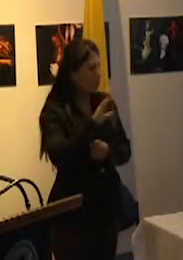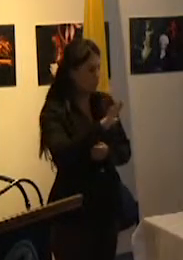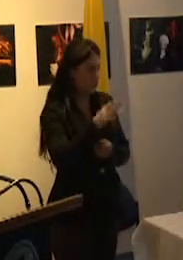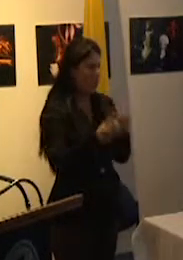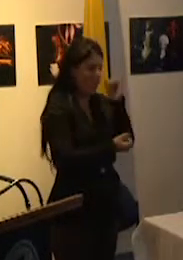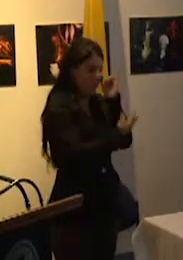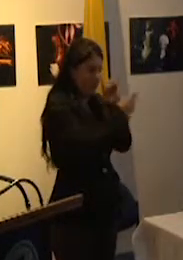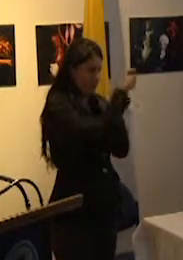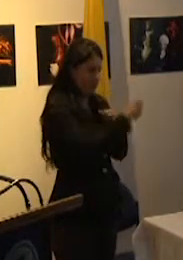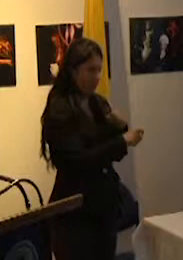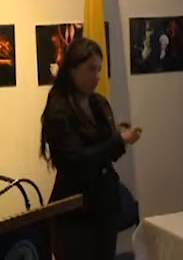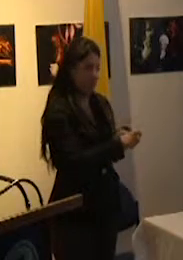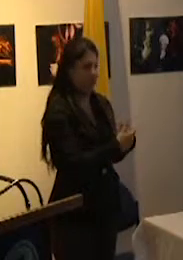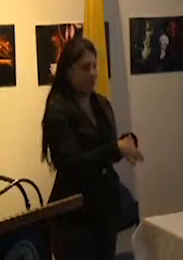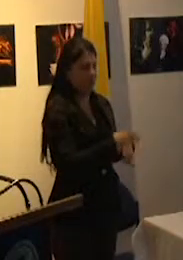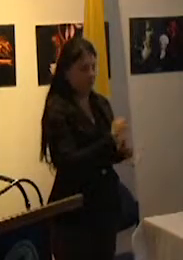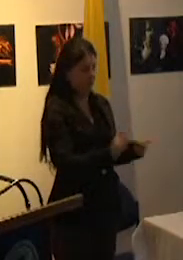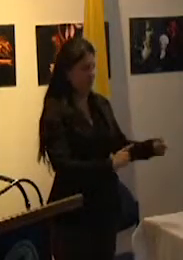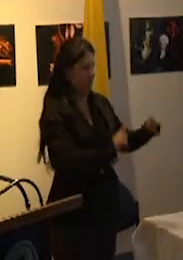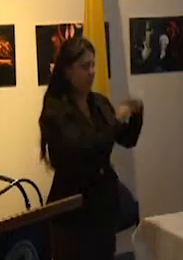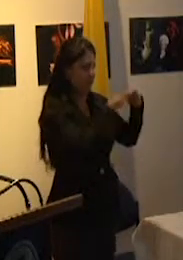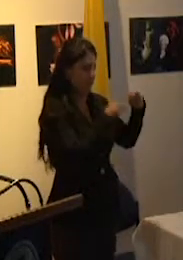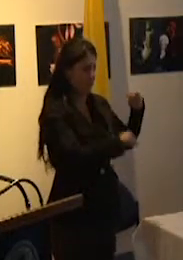y quien